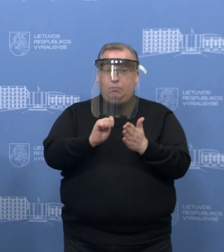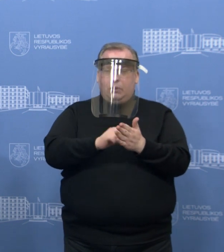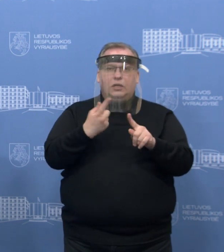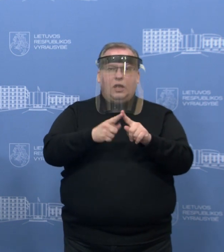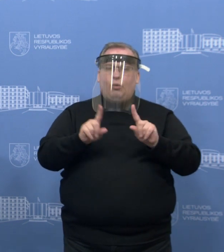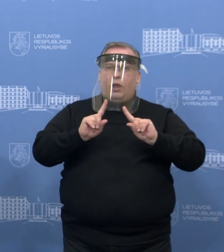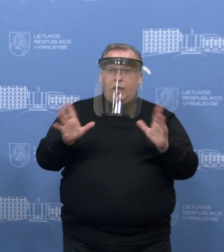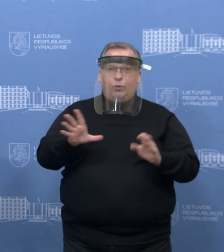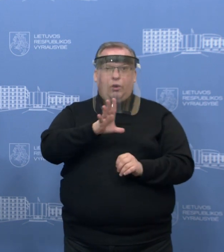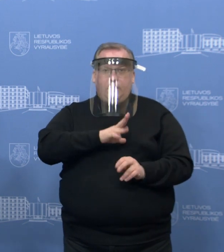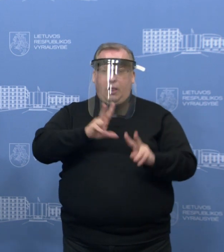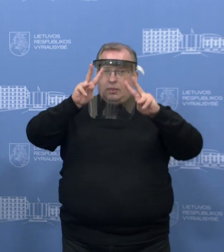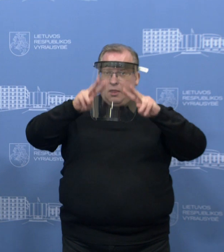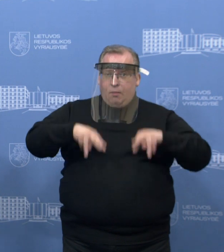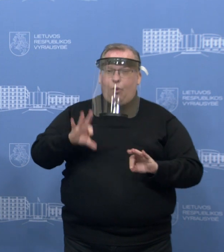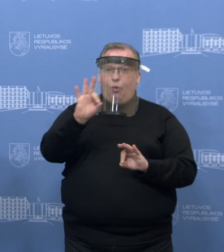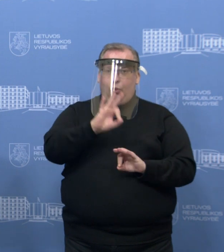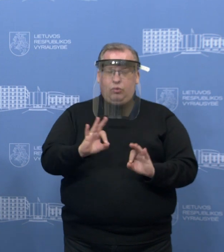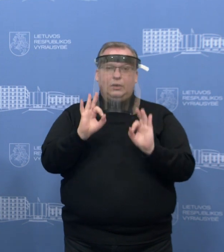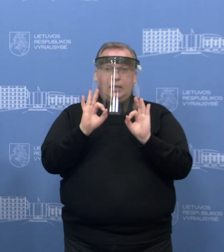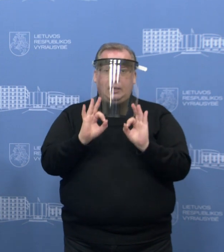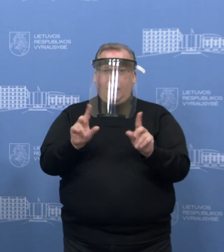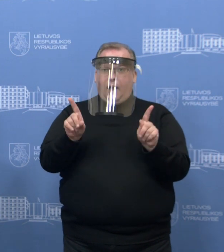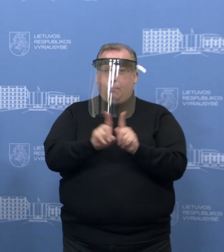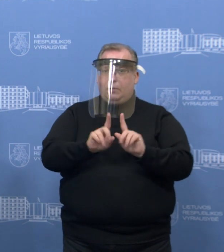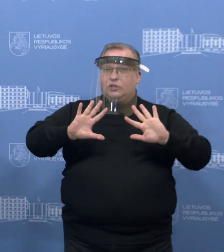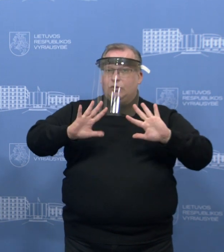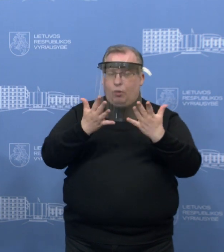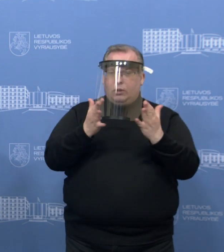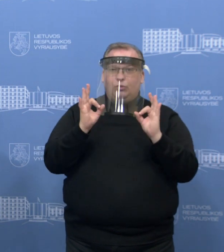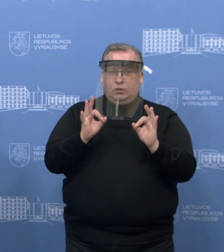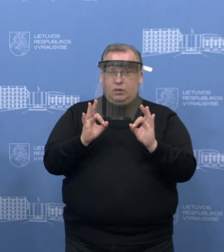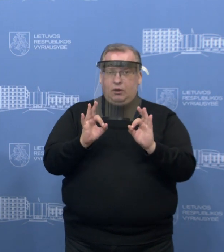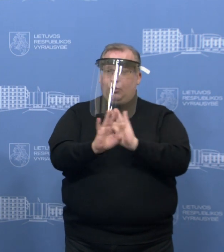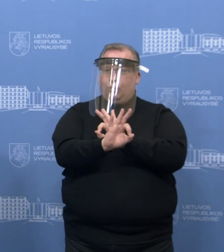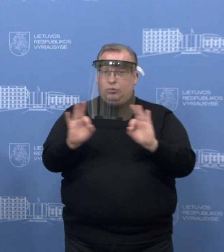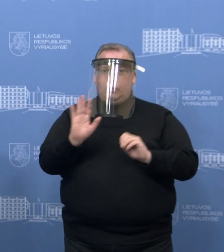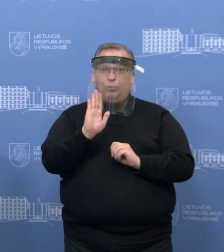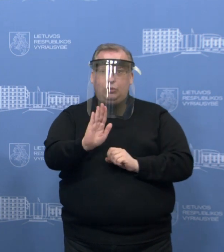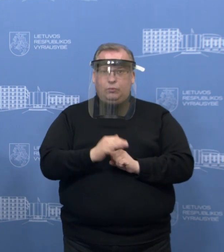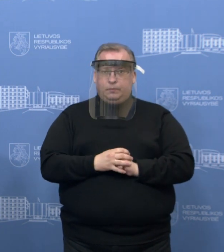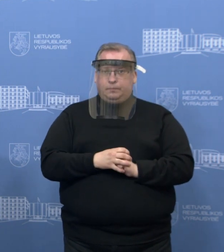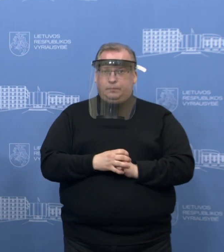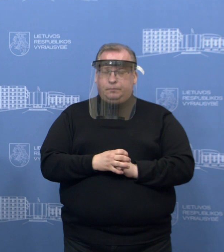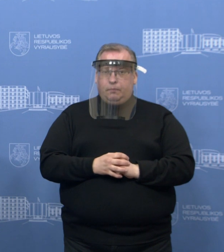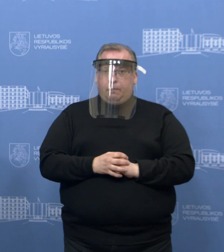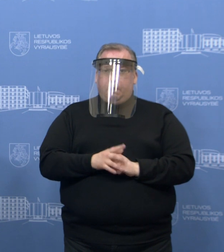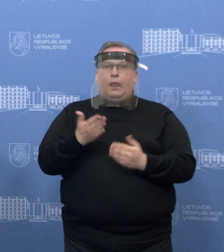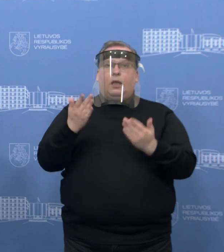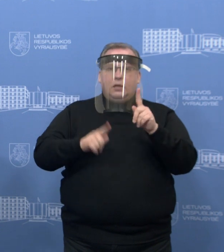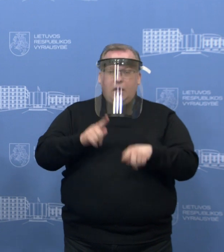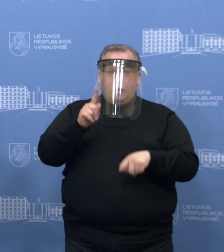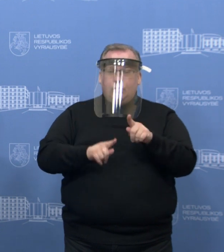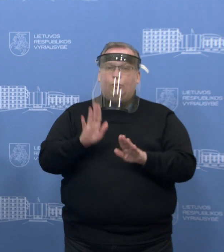dėl to, kad nenori, negali, nemoka, tačiau dėl objektyvių priežasčių, kad tokių situacijų net nebūtų. Jeigu, kaip minėjau,